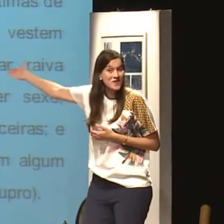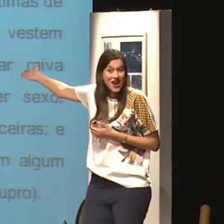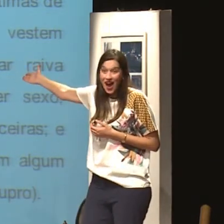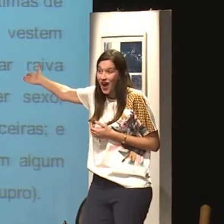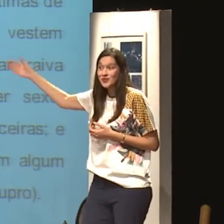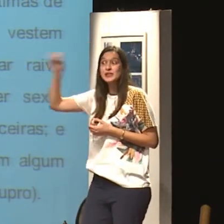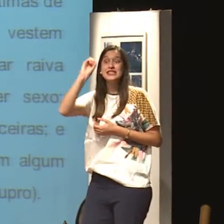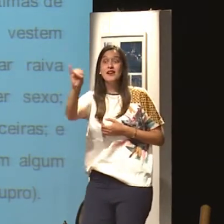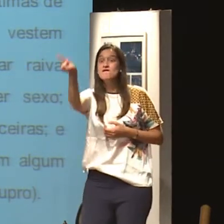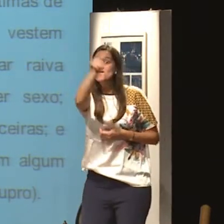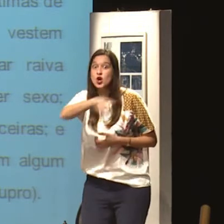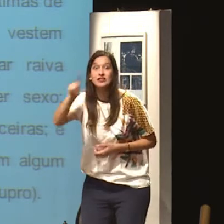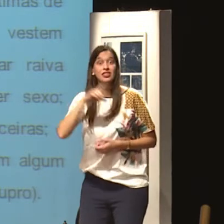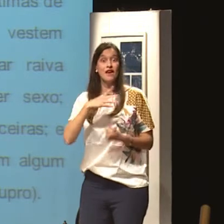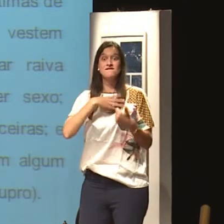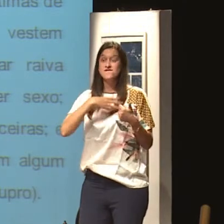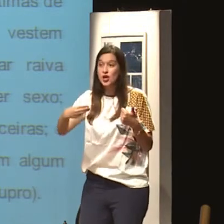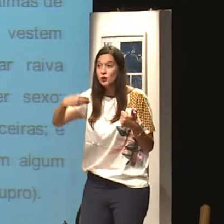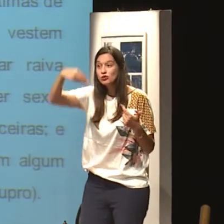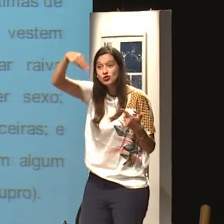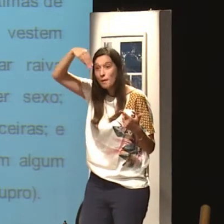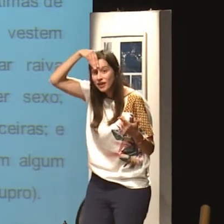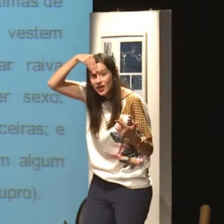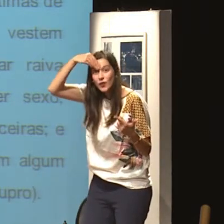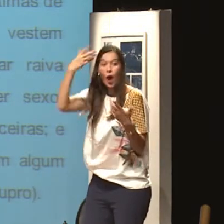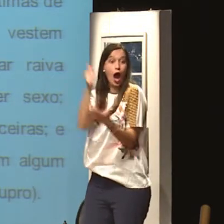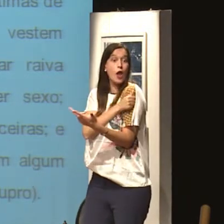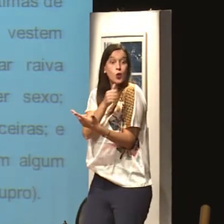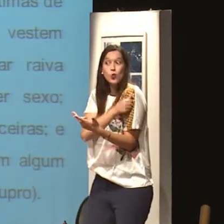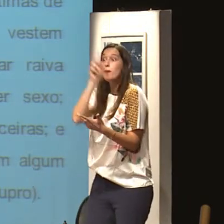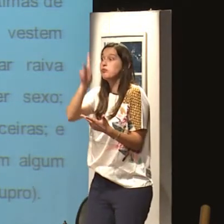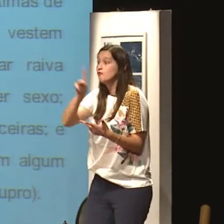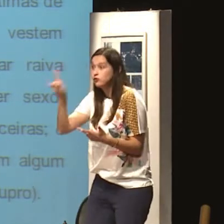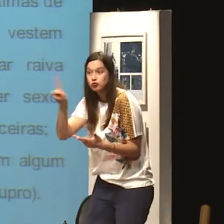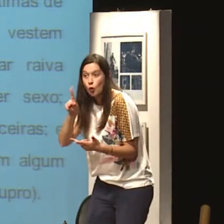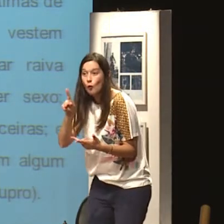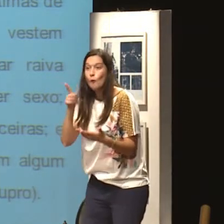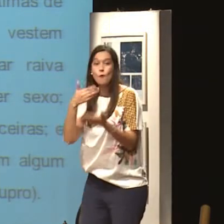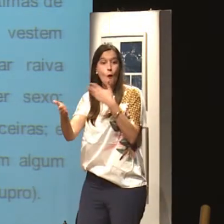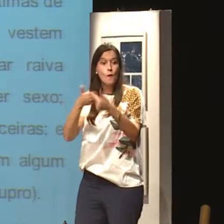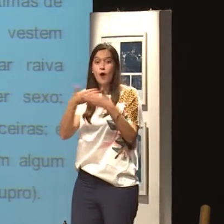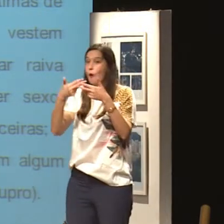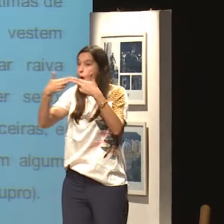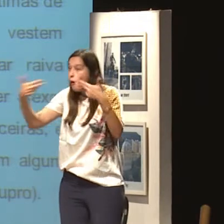isso está comprovado, isso é um estudo. Você que tem filhos, sobrinhos, professores,